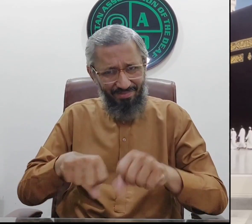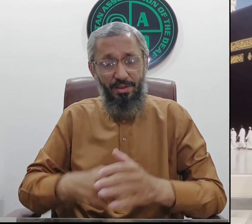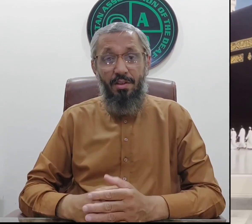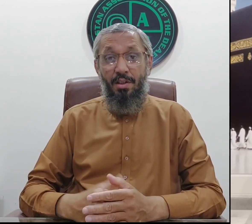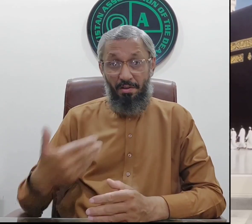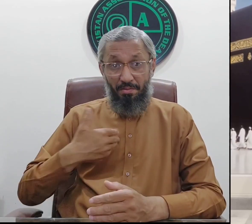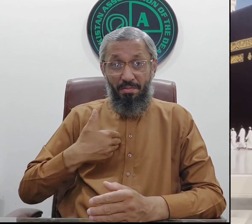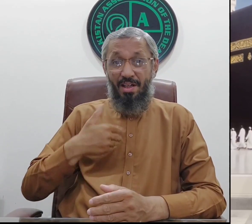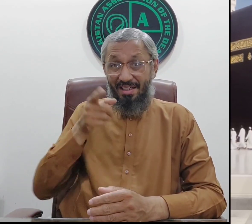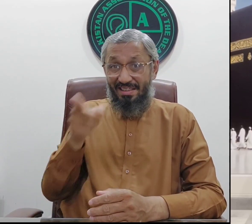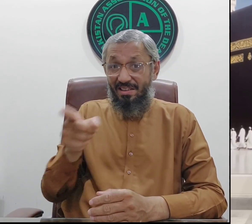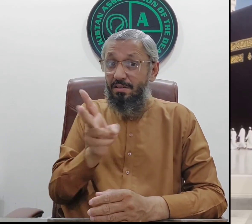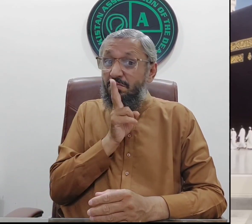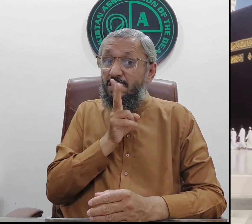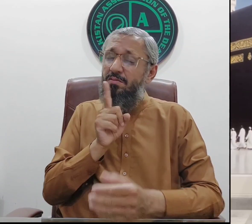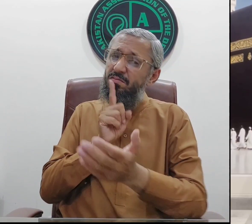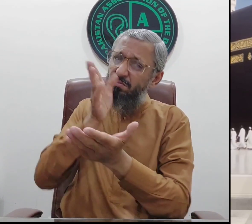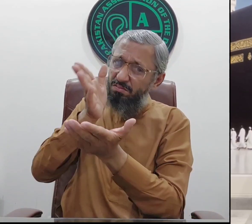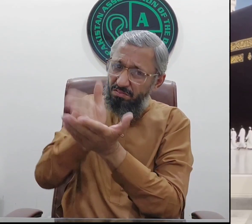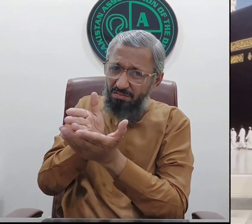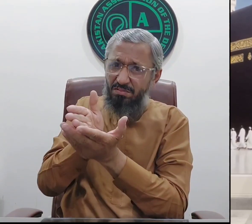اور راشن کا بندوبست کرتی ہے